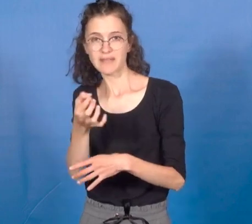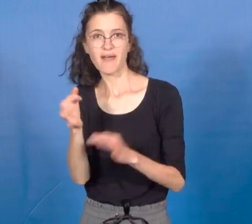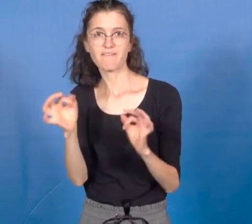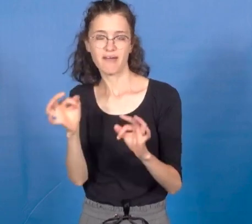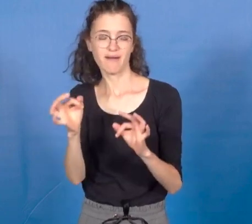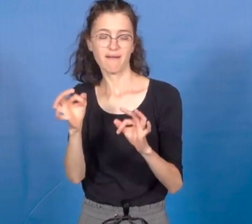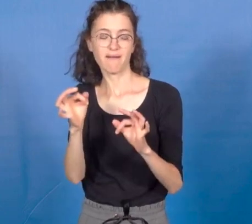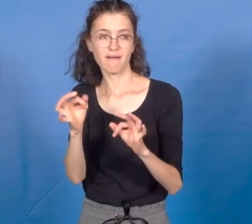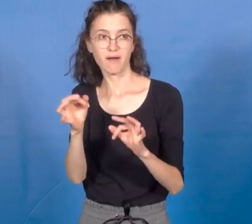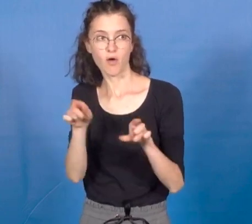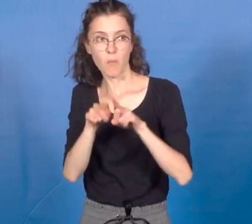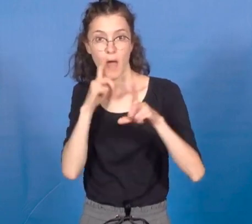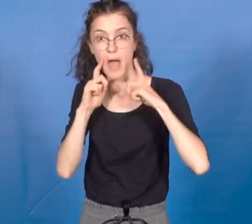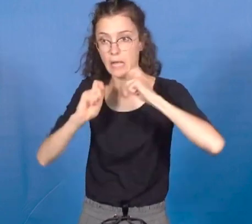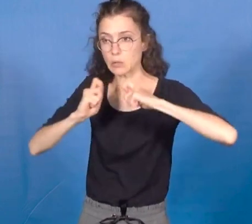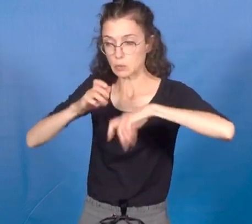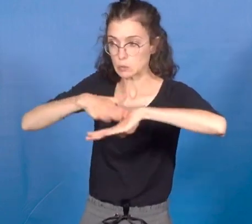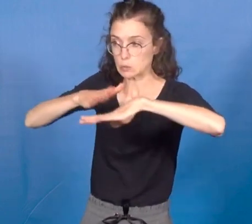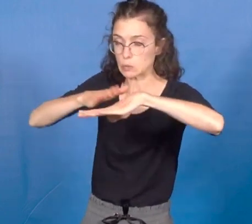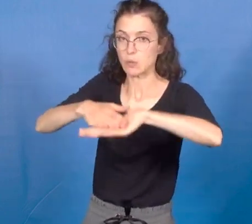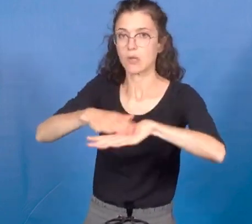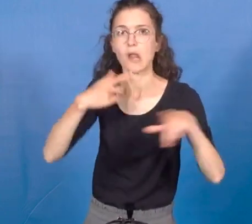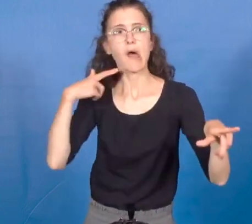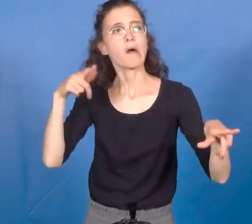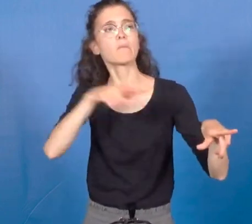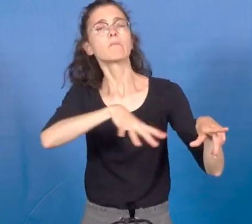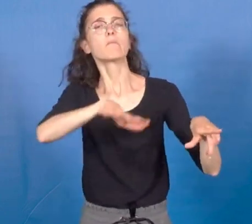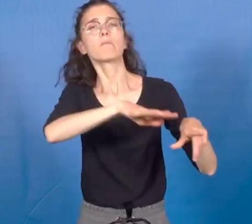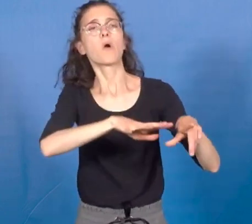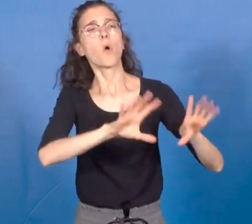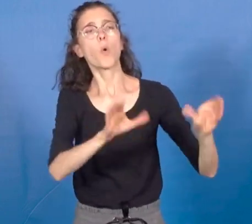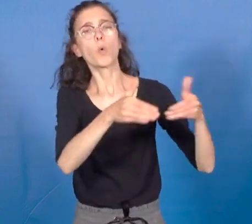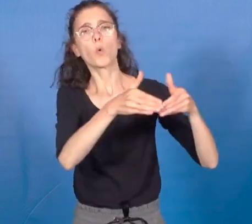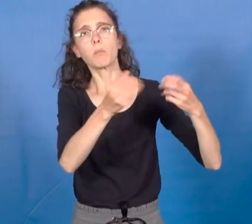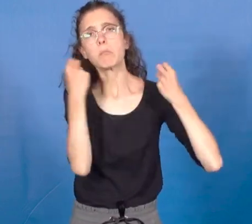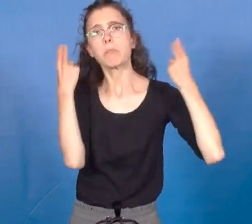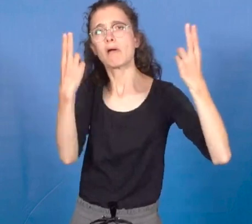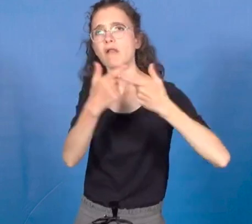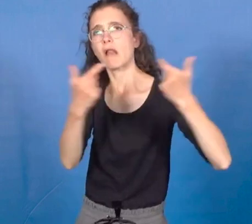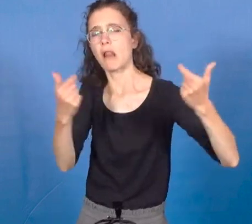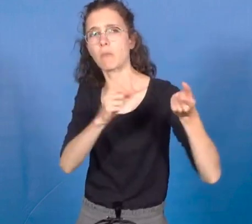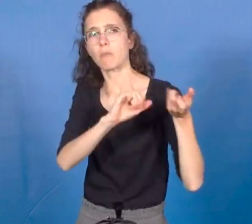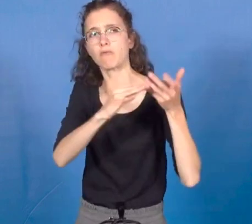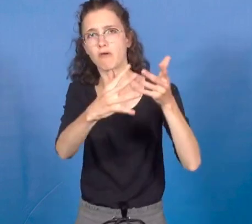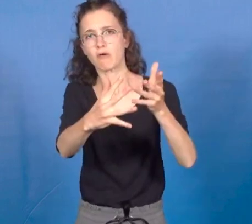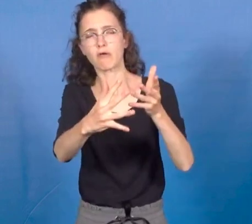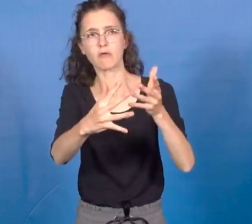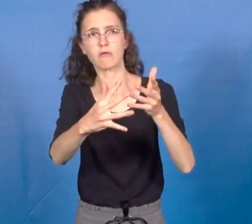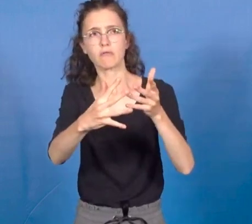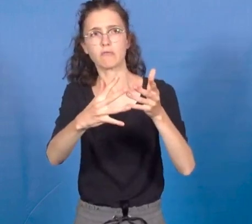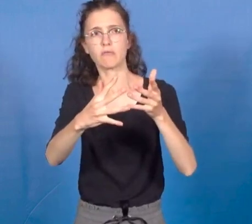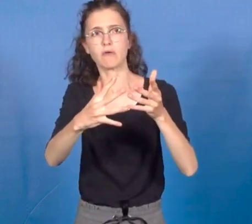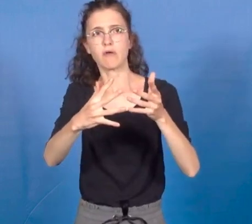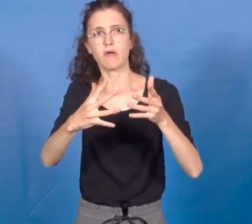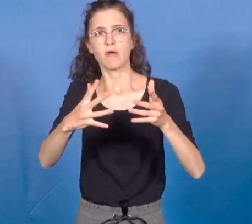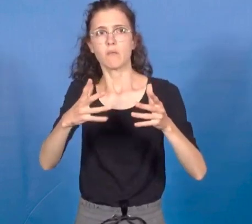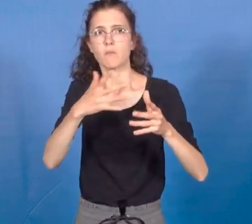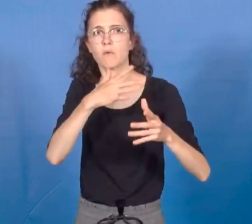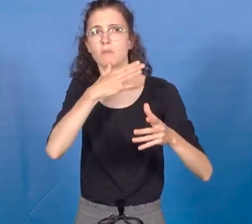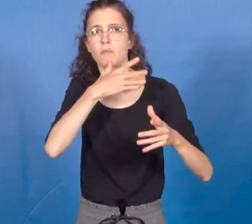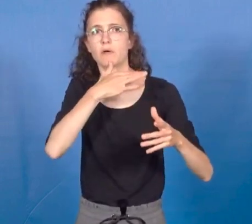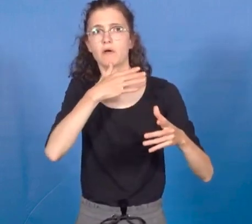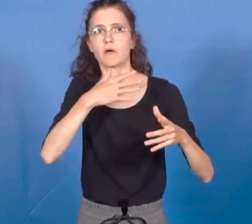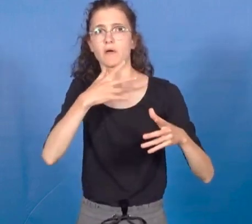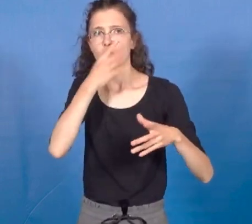conduire à la guerre civile et je ne suis pas sûre de tenir longtemps mes troupes, car un incident peut arriver. Un syndicat qui